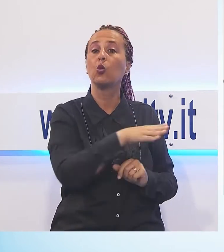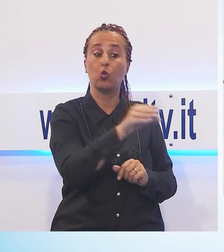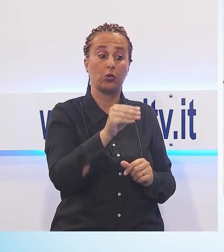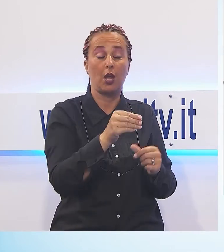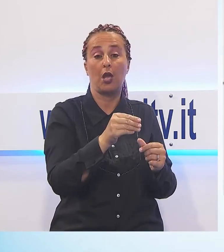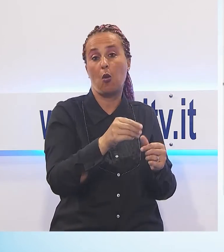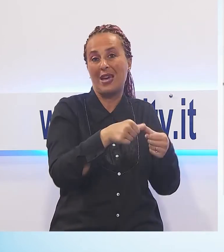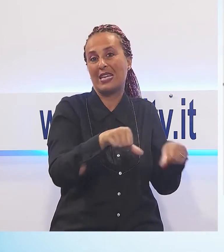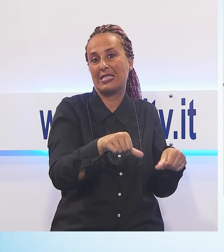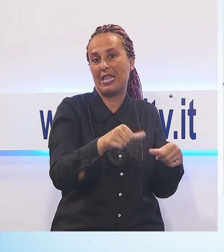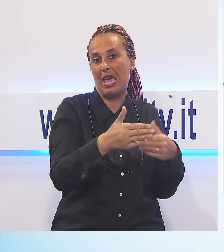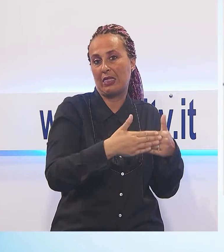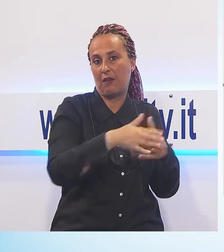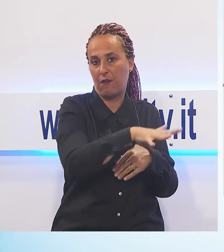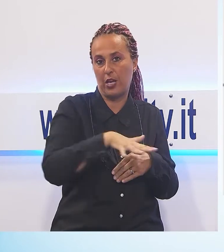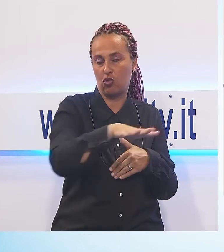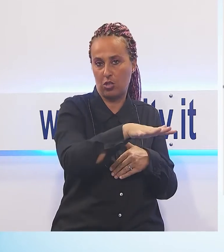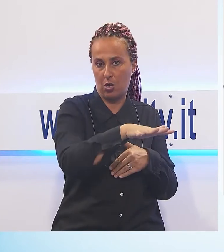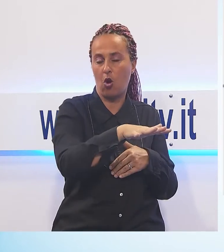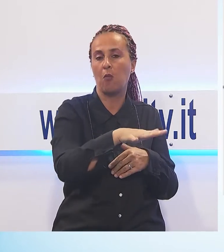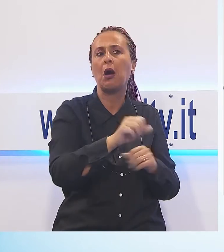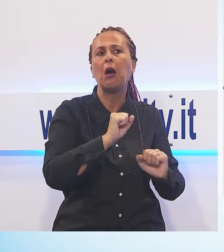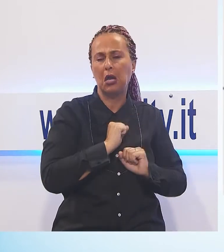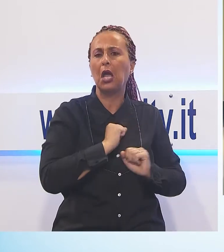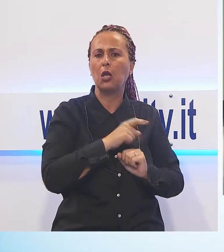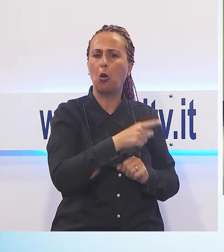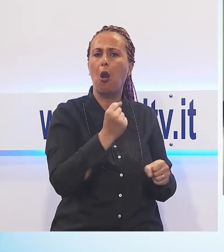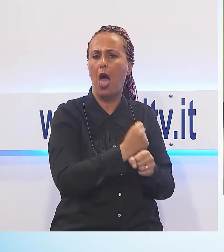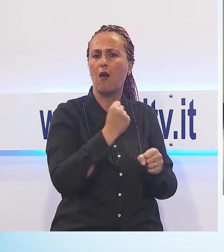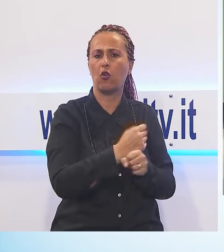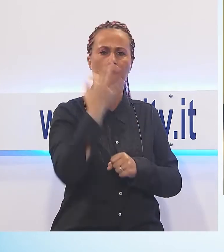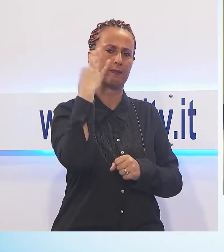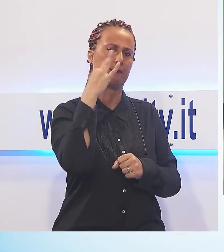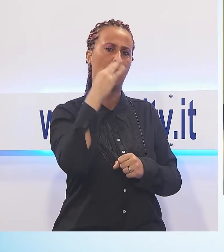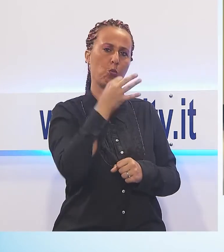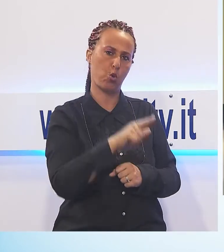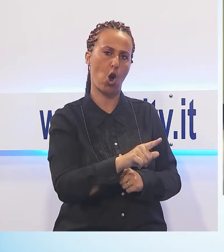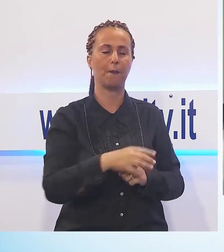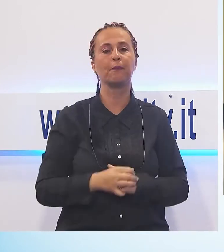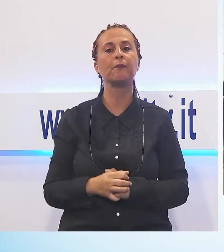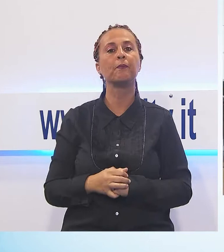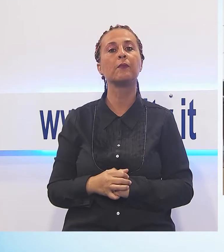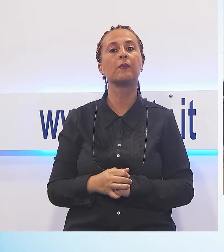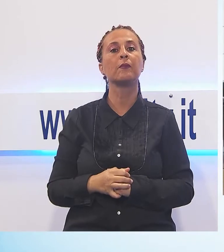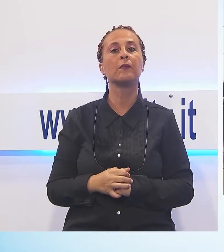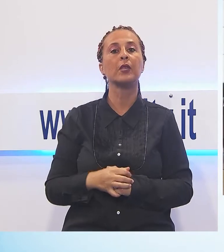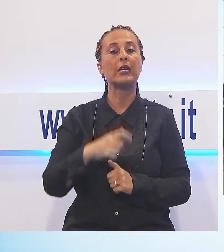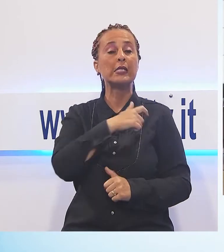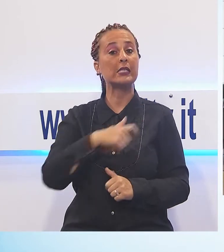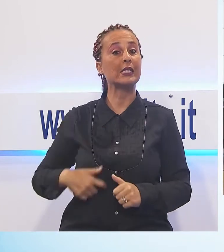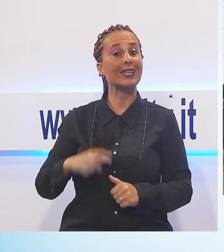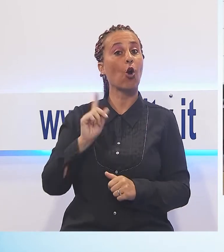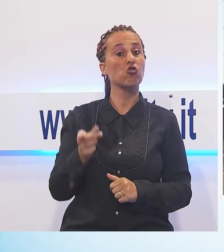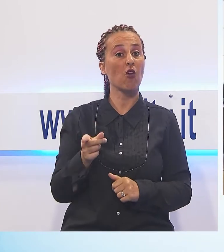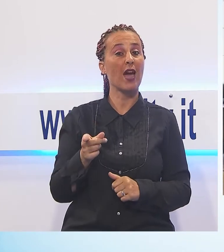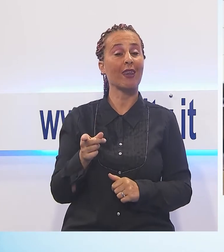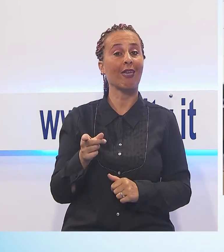qualcuno, ma poi alla fine sono convinto che si riuscirà a fare un ottimo lavoro. Il sindaco Giovannetti, che in passato da capogruppo di maggioranza aveva